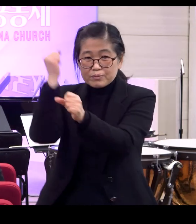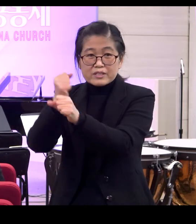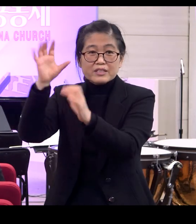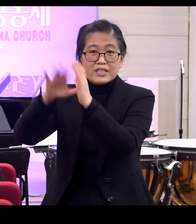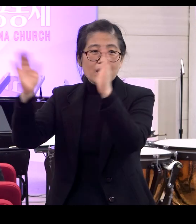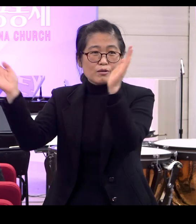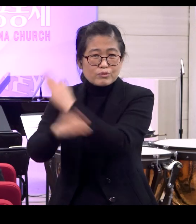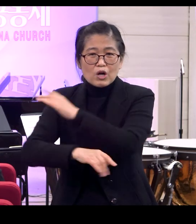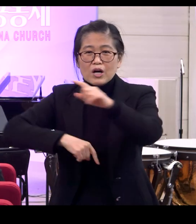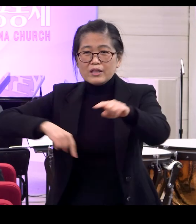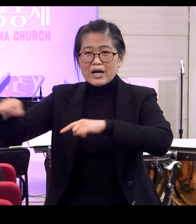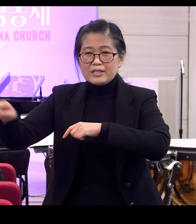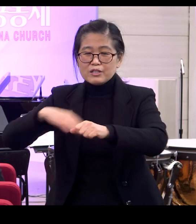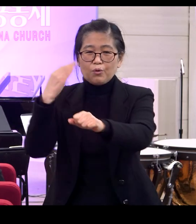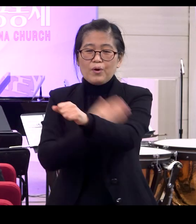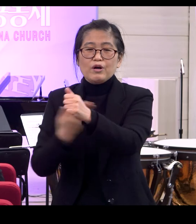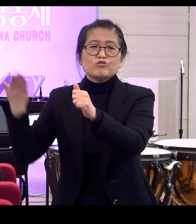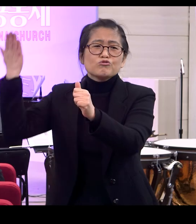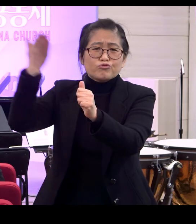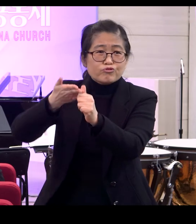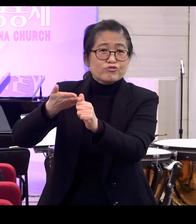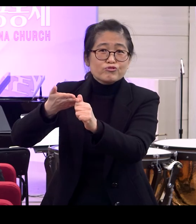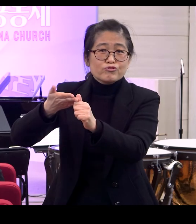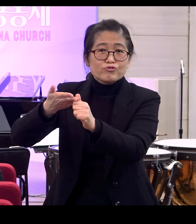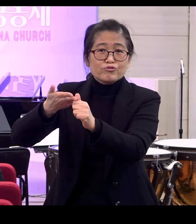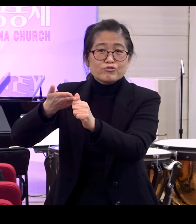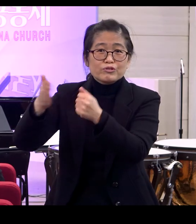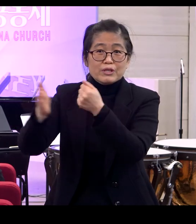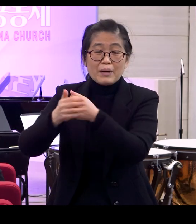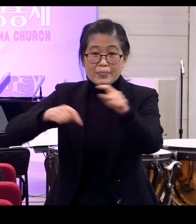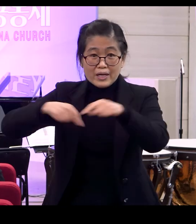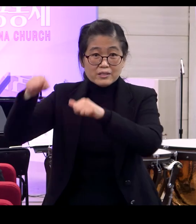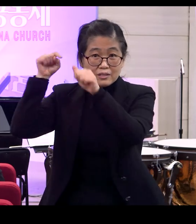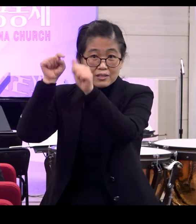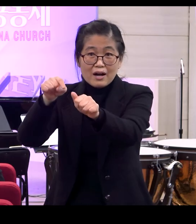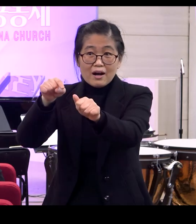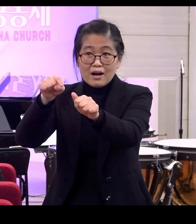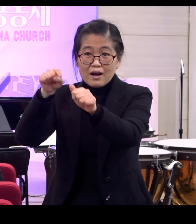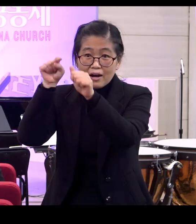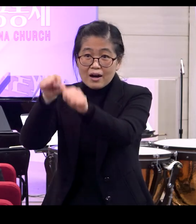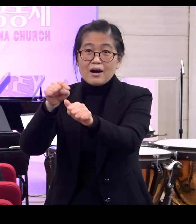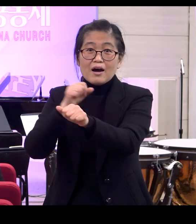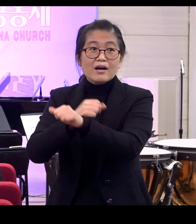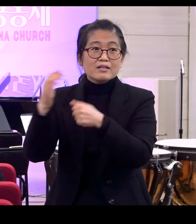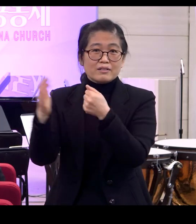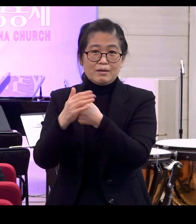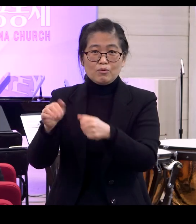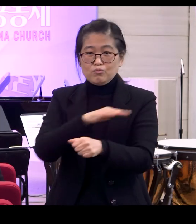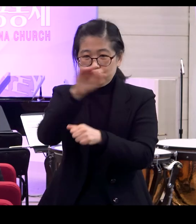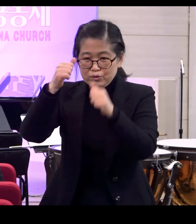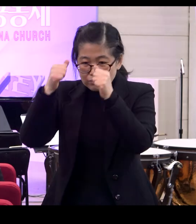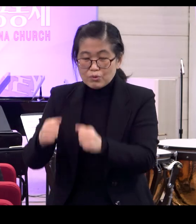다스릴 수 있도록 지으셨잖아요 그리고 다스리라고 말씀하셨잖아요 이게 우리의 존재예요